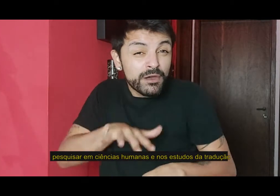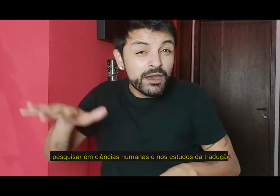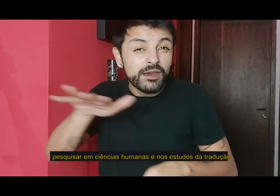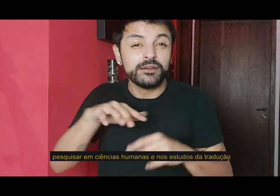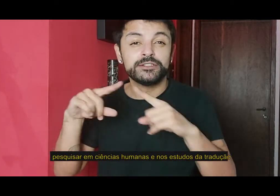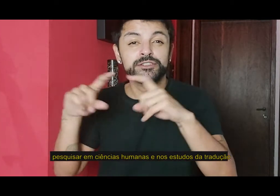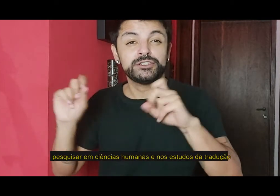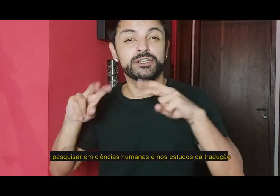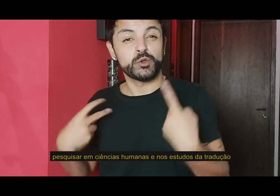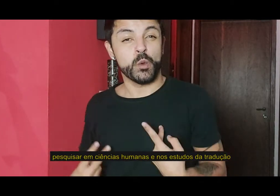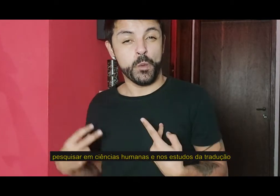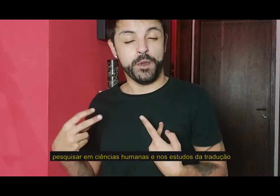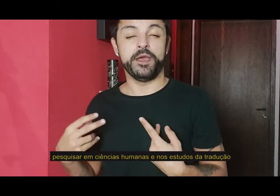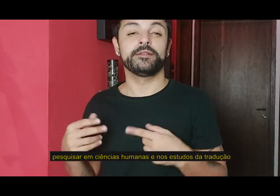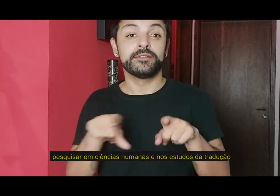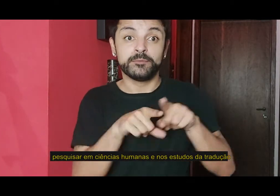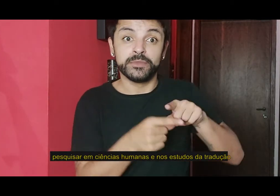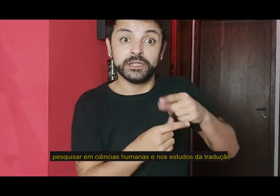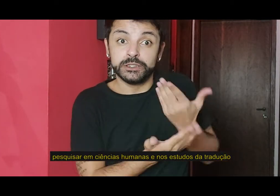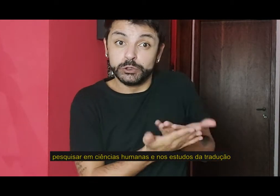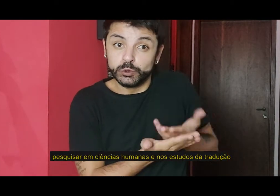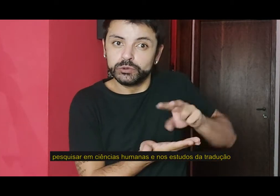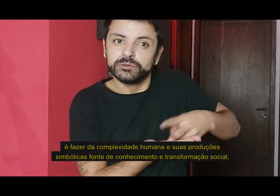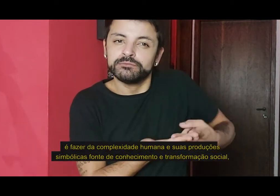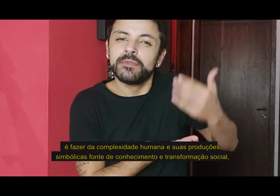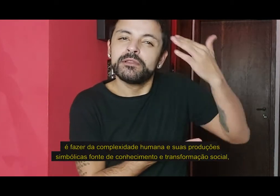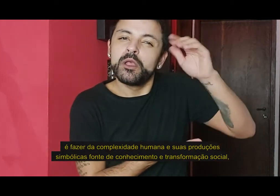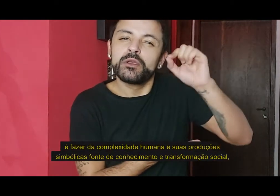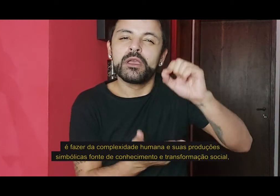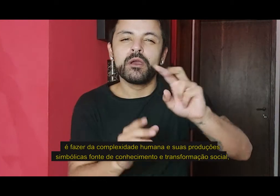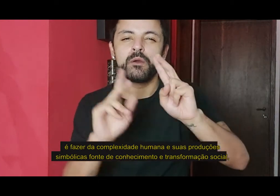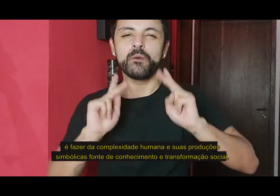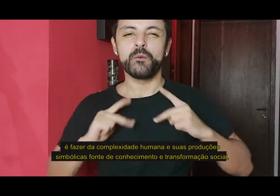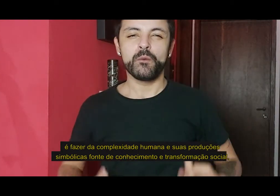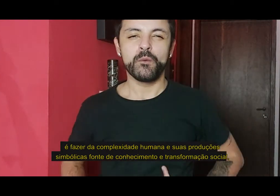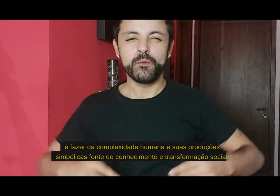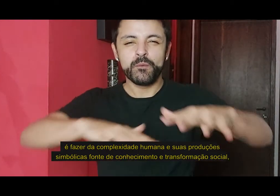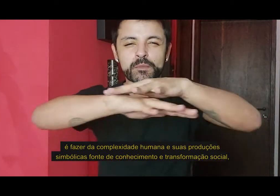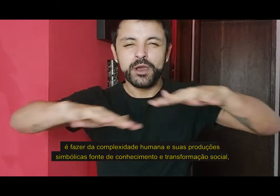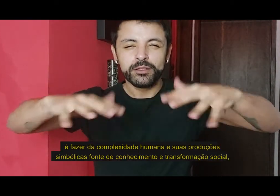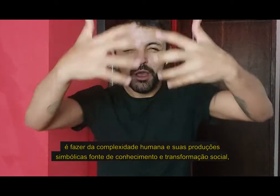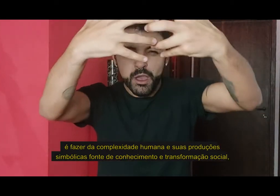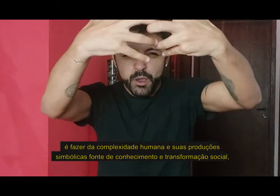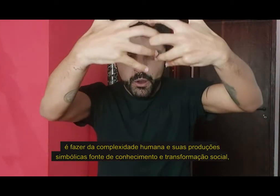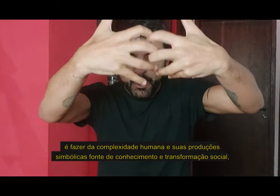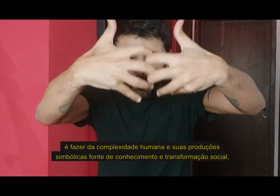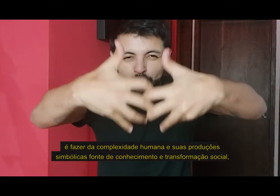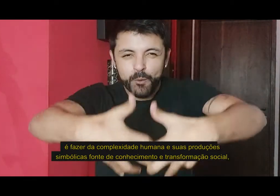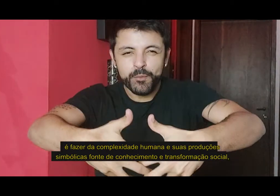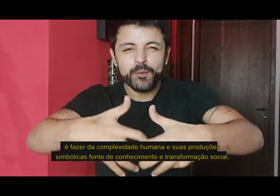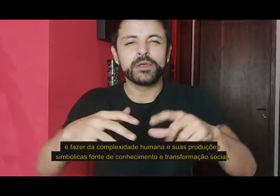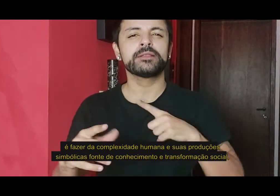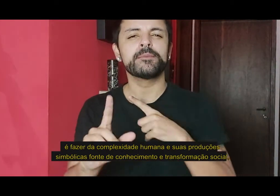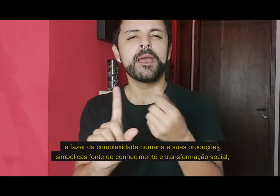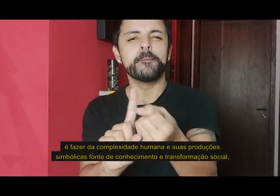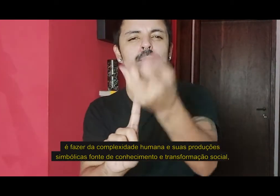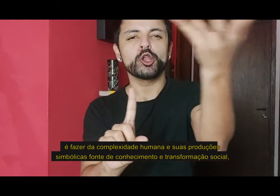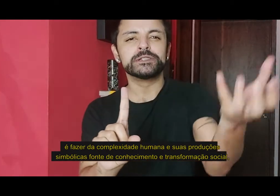Pesquisar em ciências humanas e nos estudos da tradução é fazer da complexidade humana e suas produções